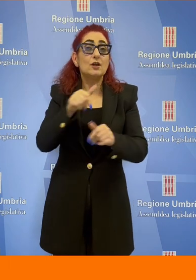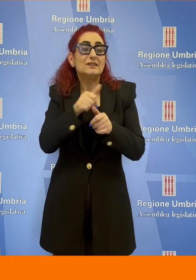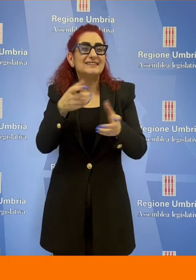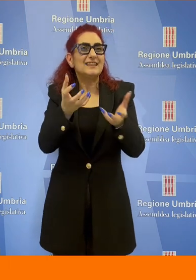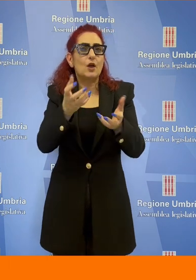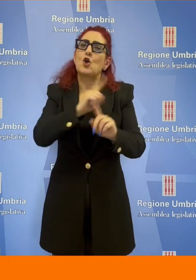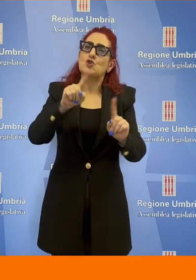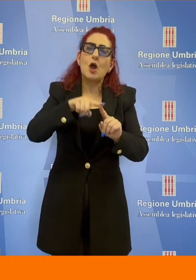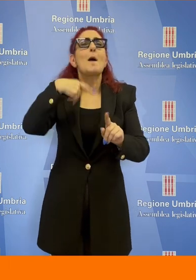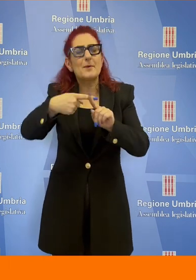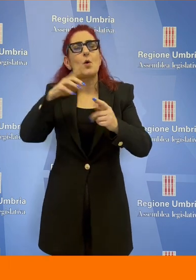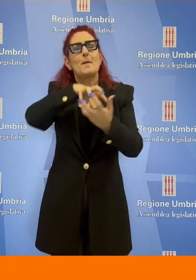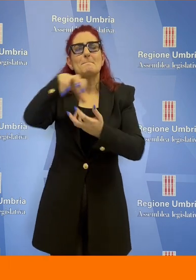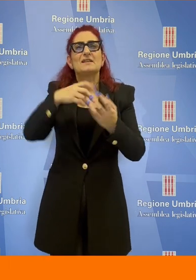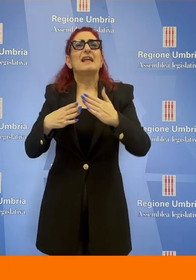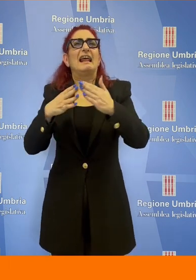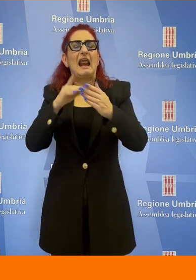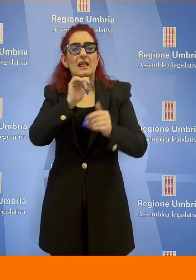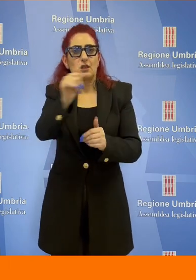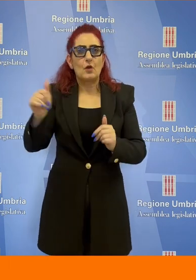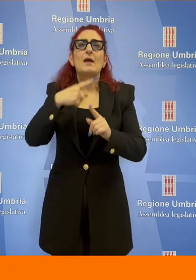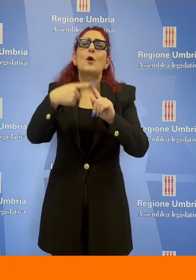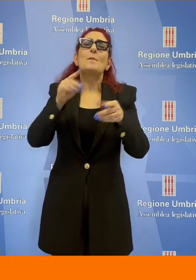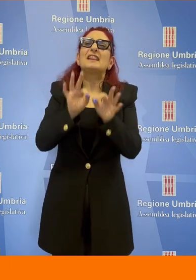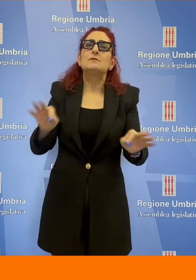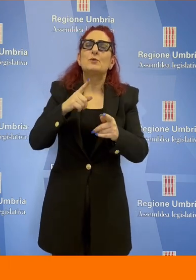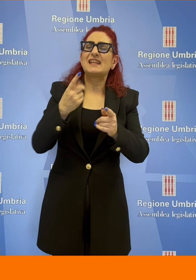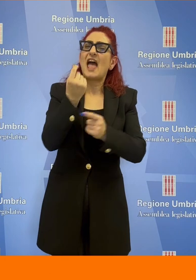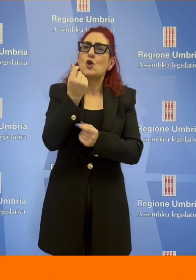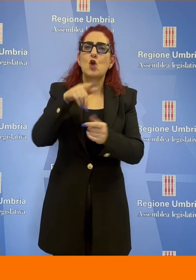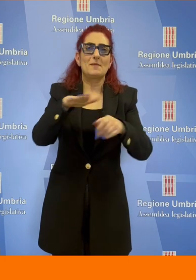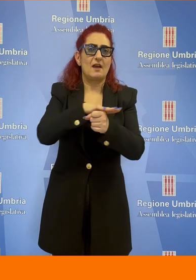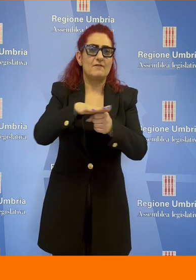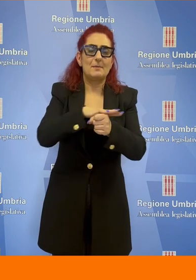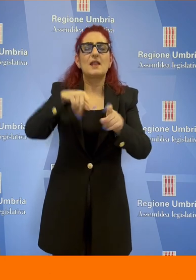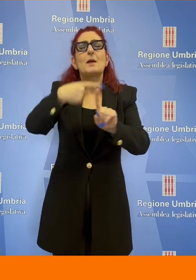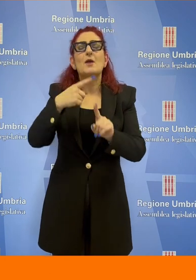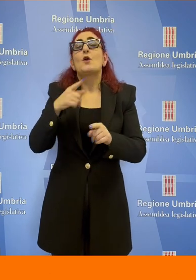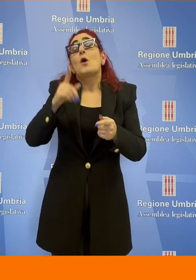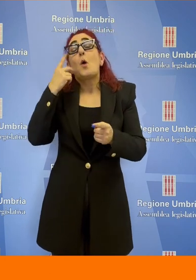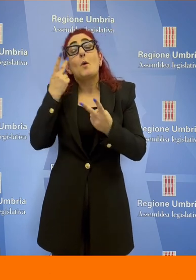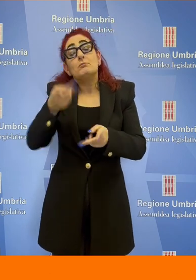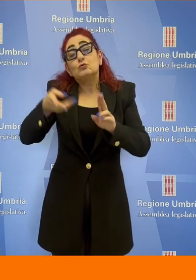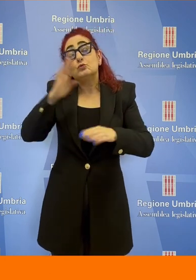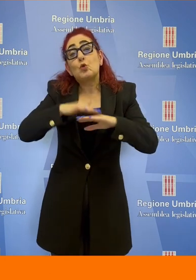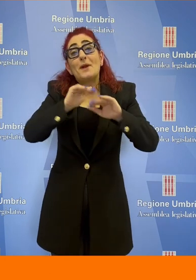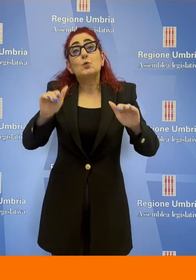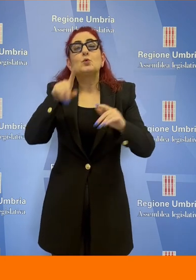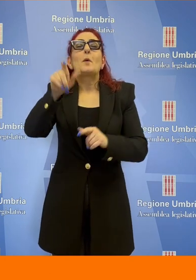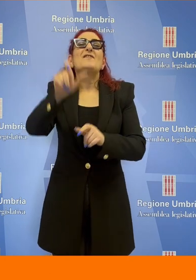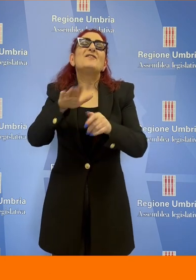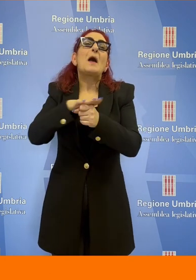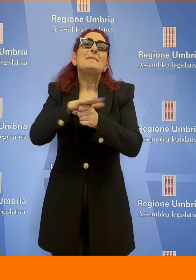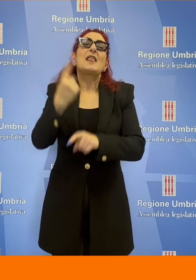canone di affitto in base all'effettiva disponibilità economica delle famiglie soprattutto di quelle monocomponenti per le quali viene